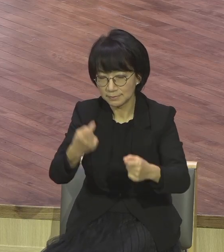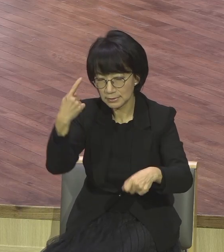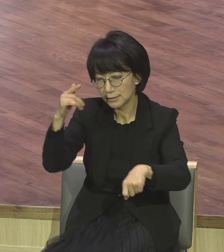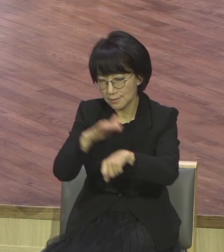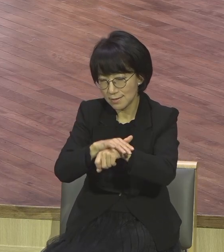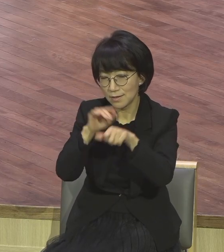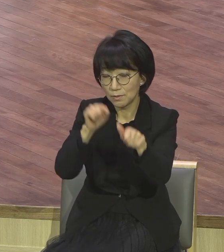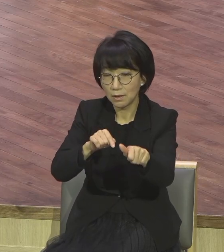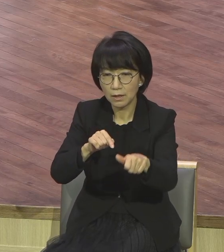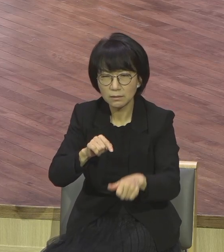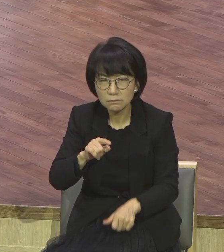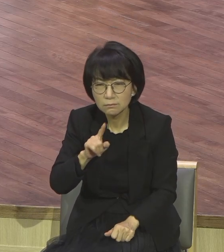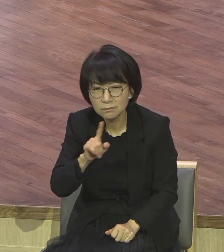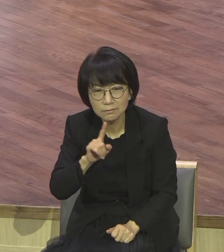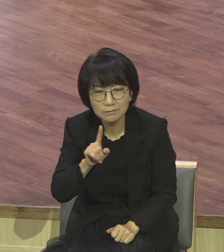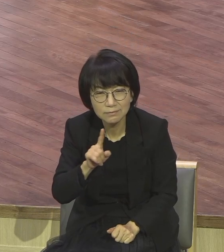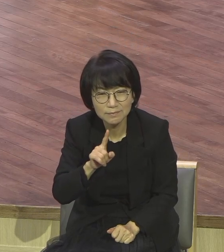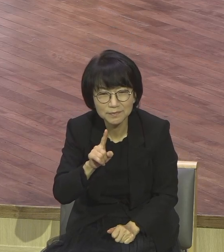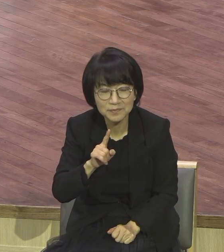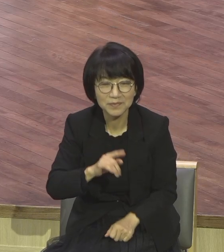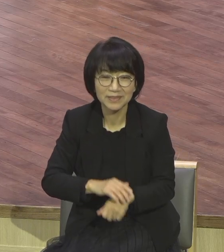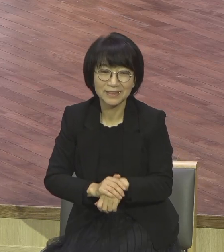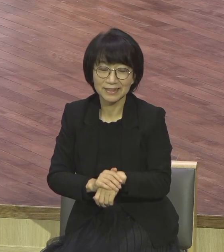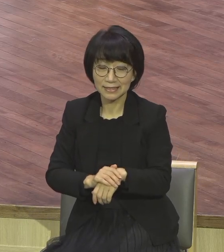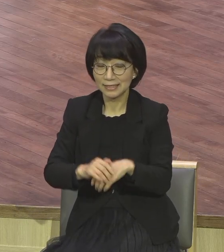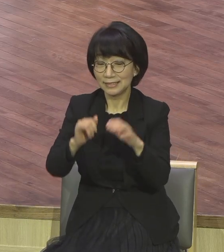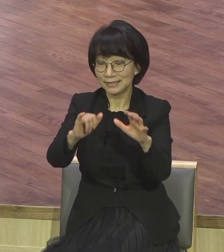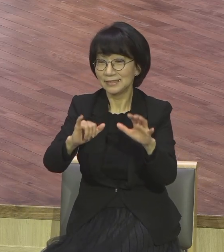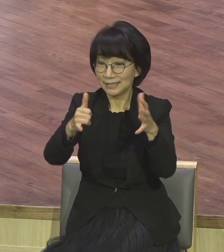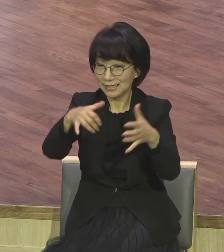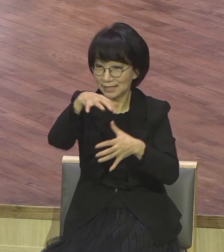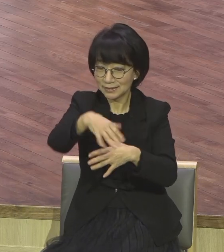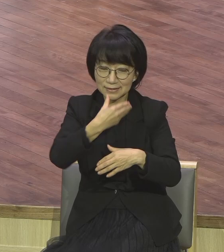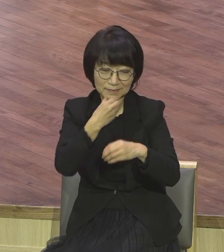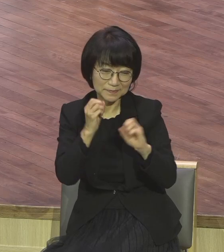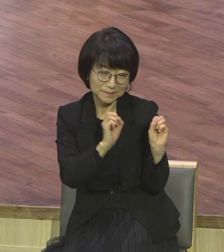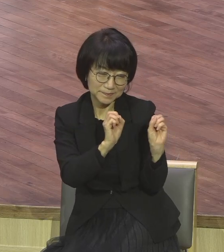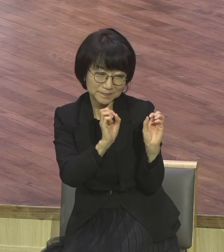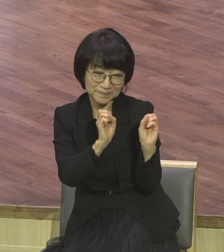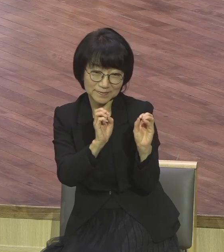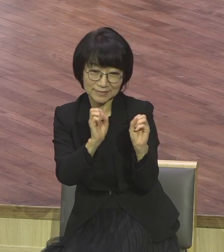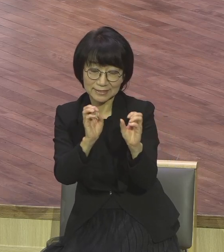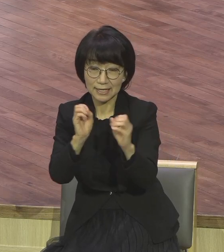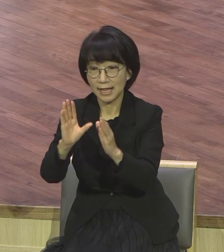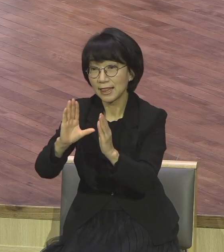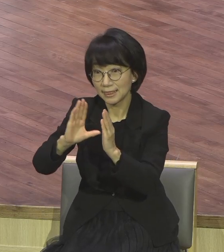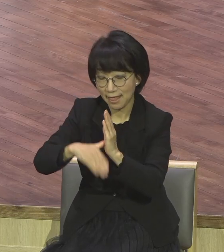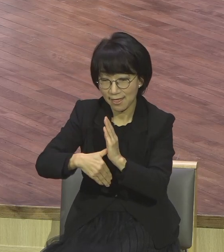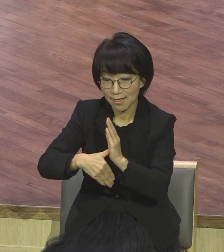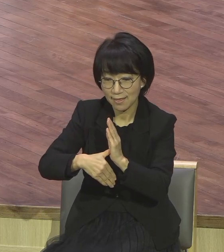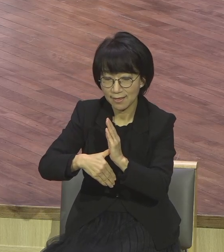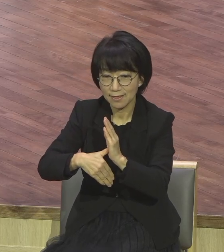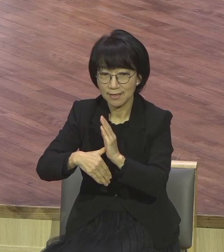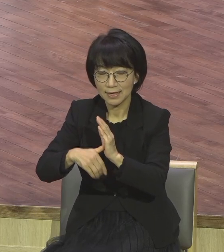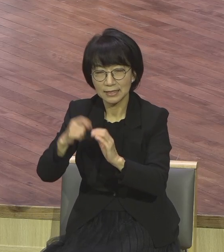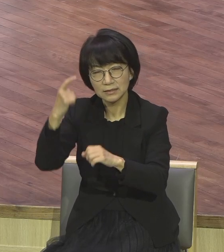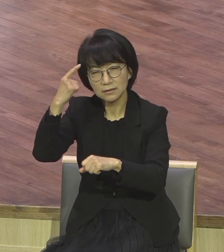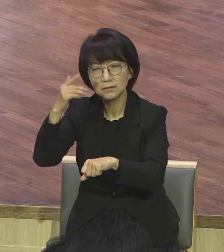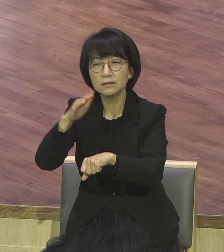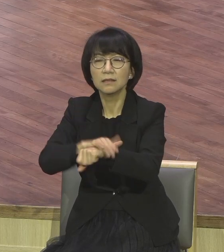세상에 나가 봄을 전할 때 말을 지혜롭게 말을 지혜롭게